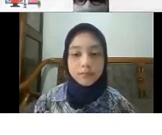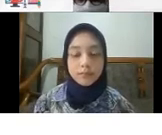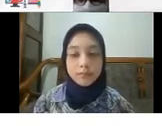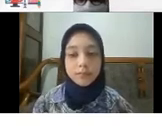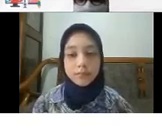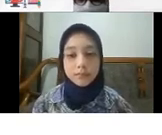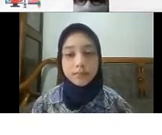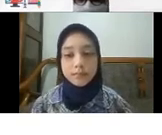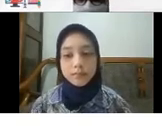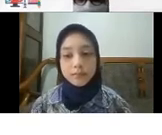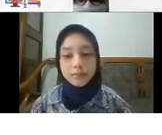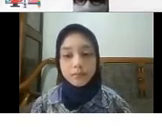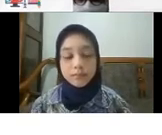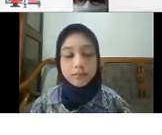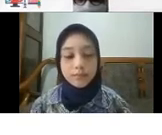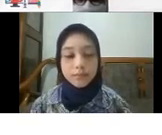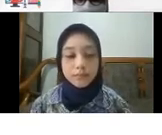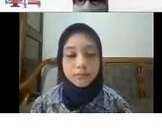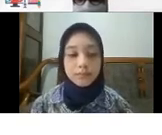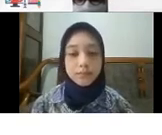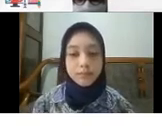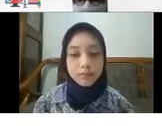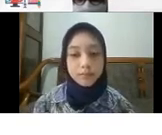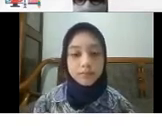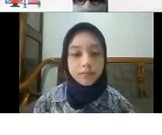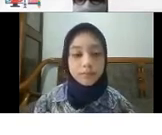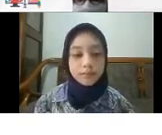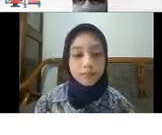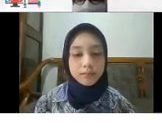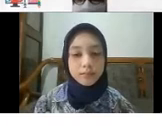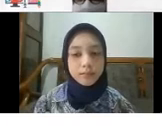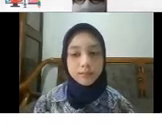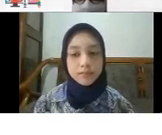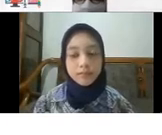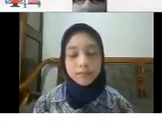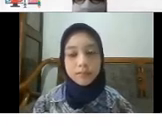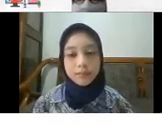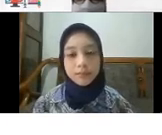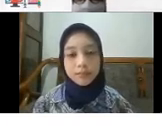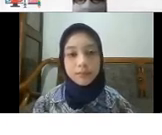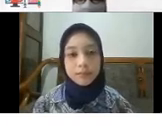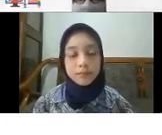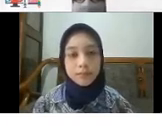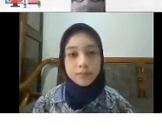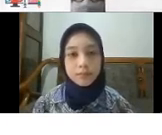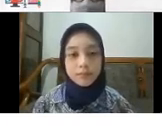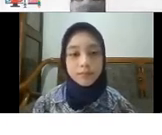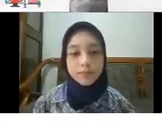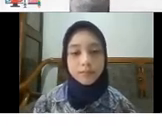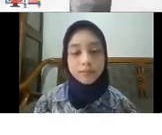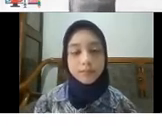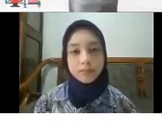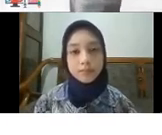menyeimbangkan Ekonomi antar wilayah Khususnya di wilayah timur Jadi game changer Setelah kita bisa Memulihkan